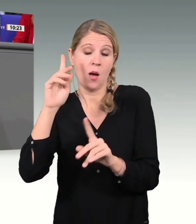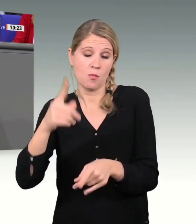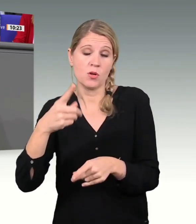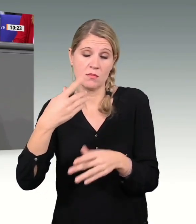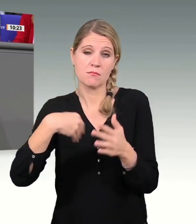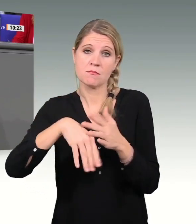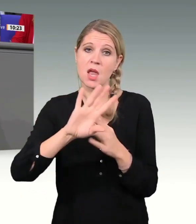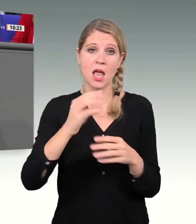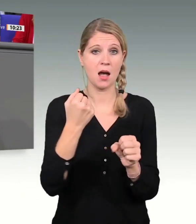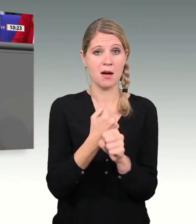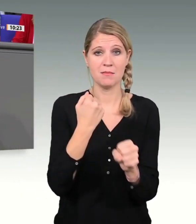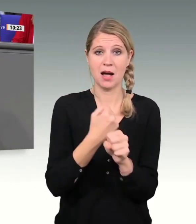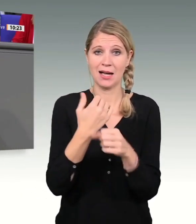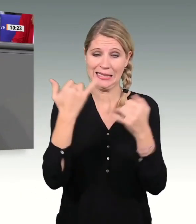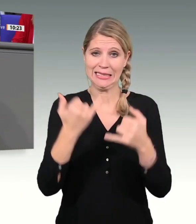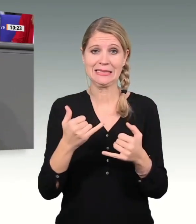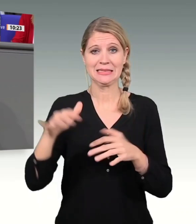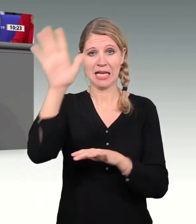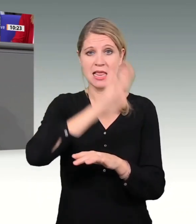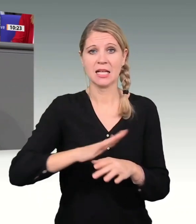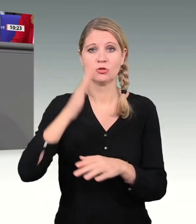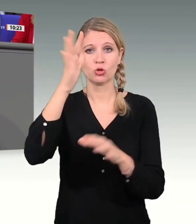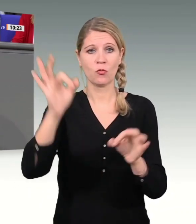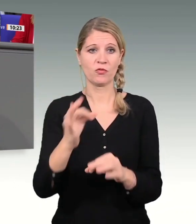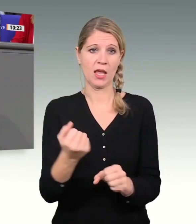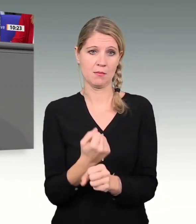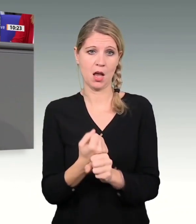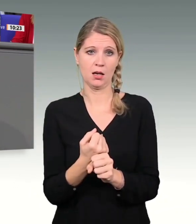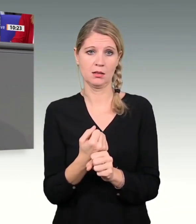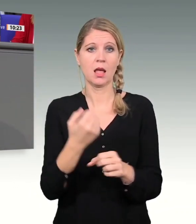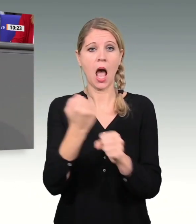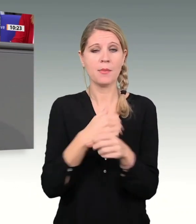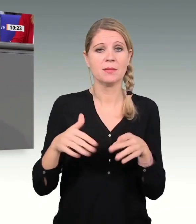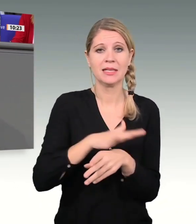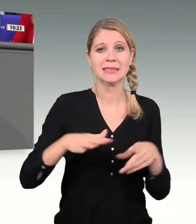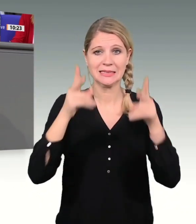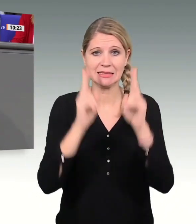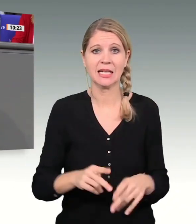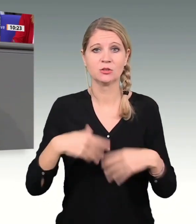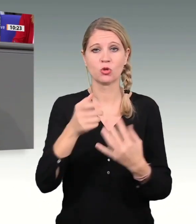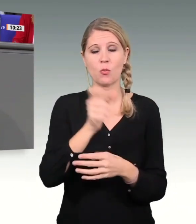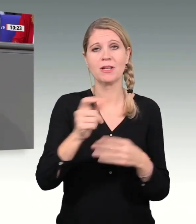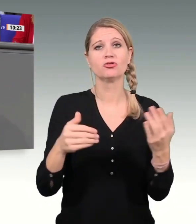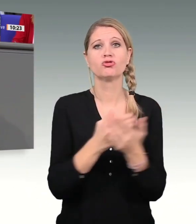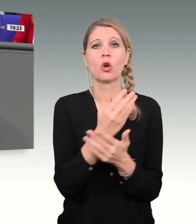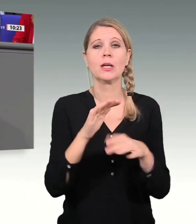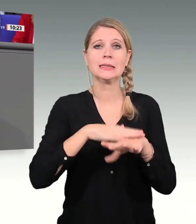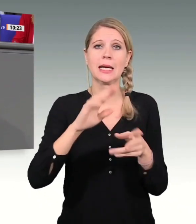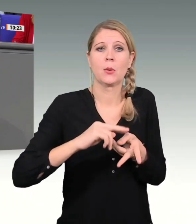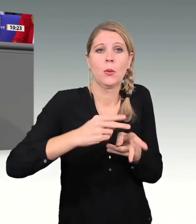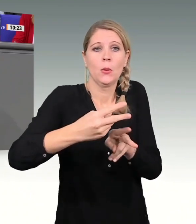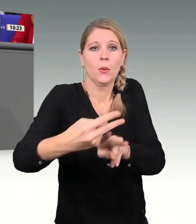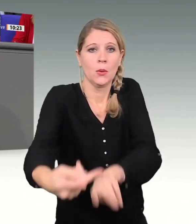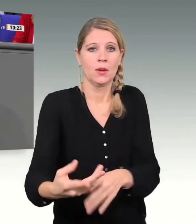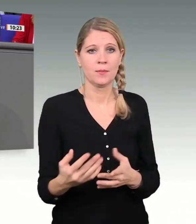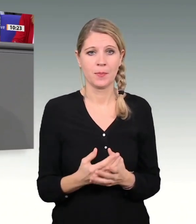Zeit zu begleiten. Sie merken, liebe Kolleginnen und Kollegen, es geht um Investitionen, die über das normale